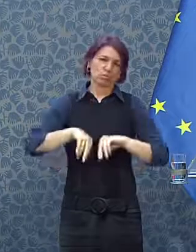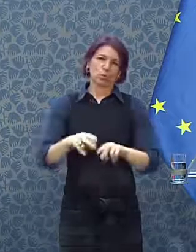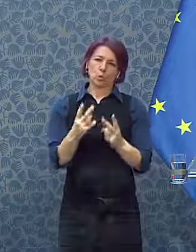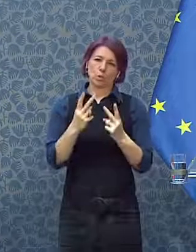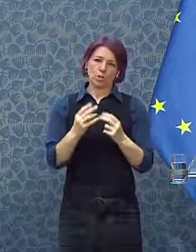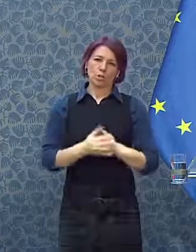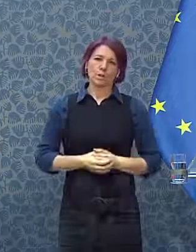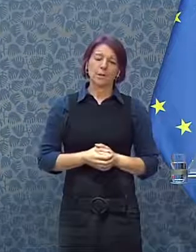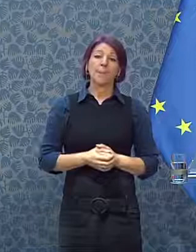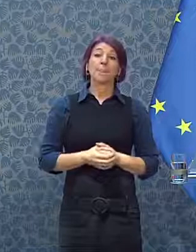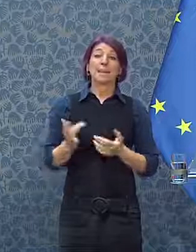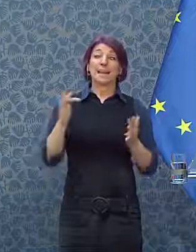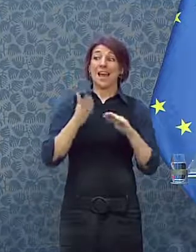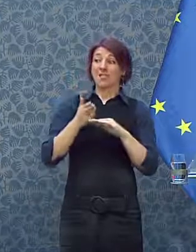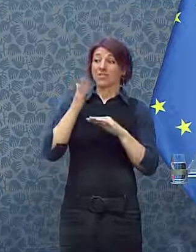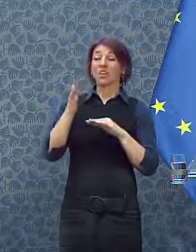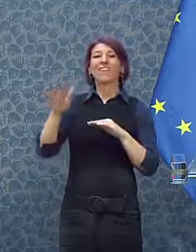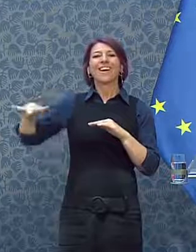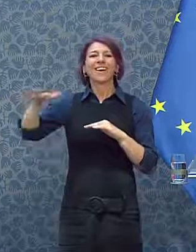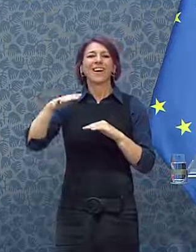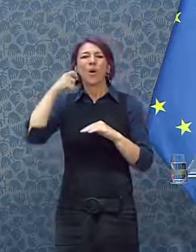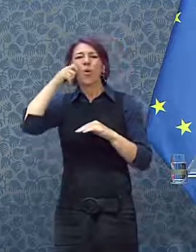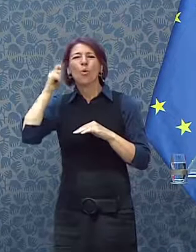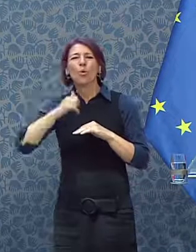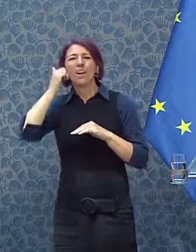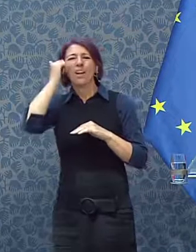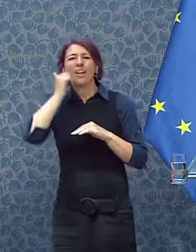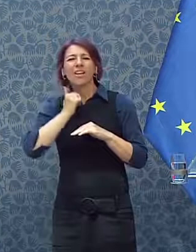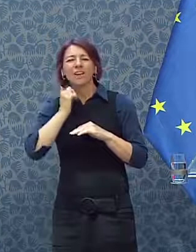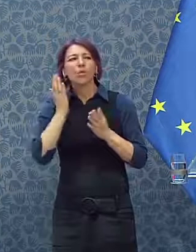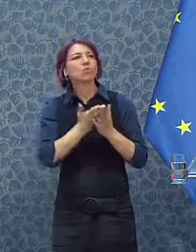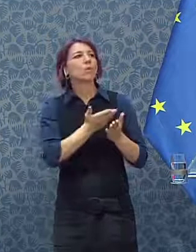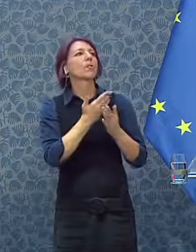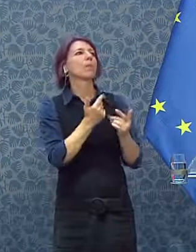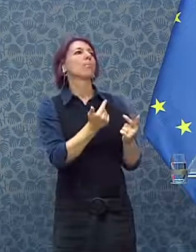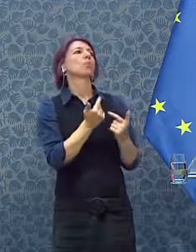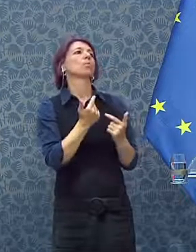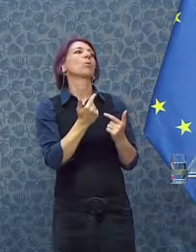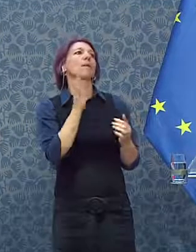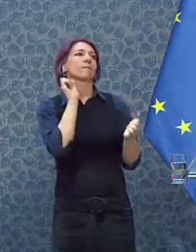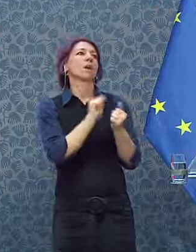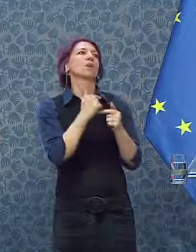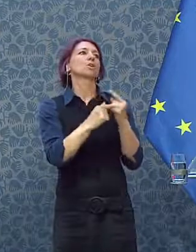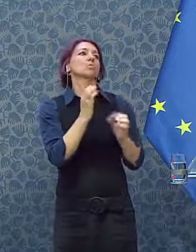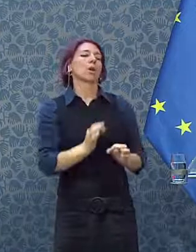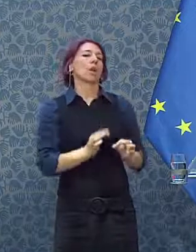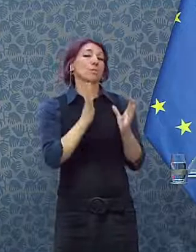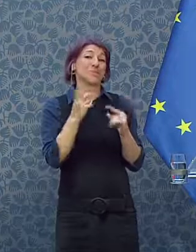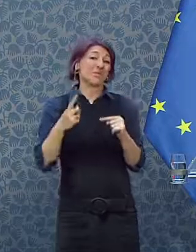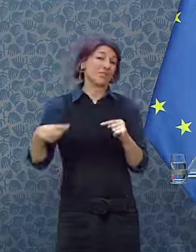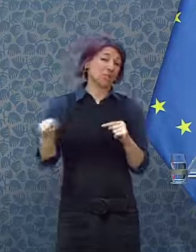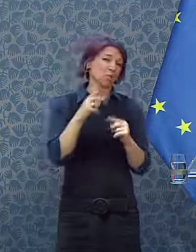signál naděje a povzbuzení pro naše ukrajinské přátelé. Znovu si musíme všichni uvědomit,